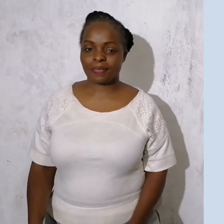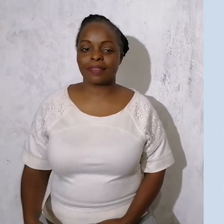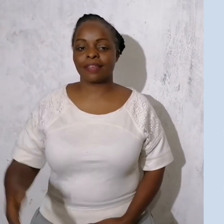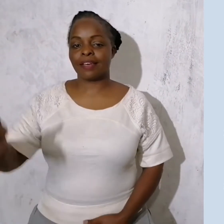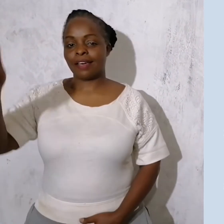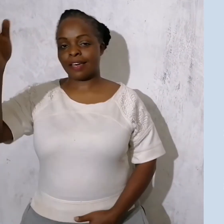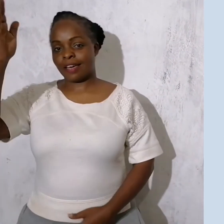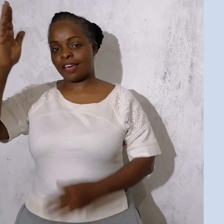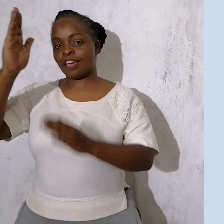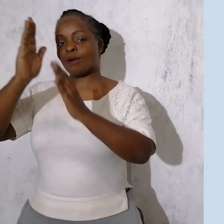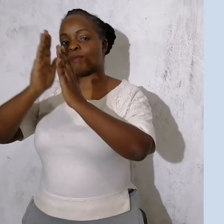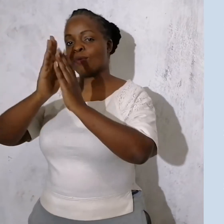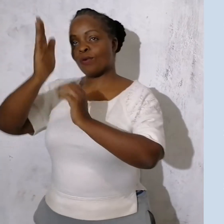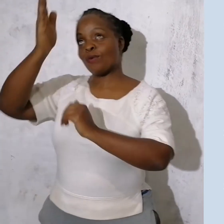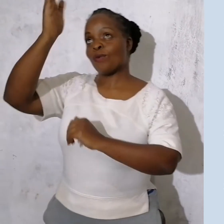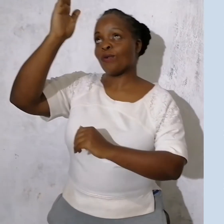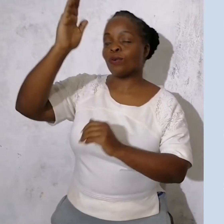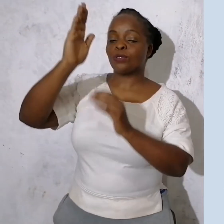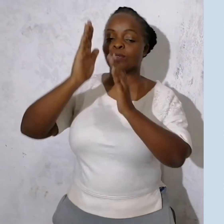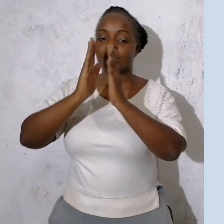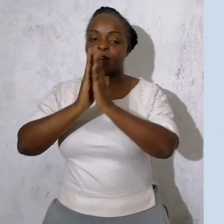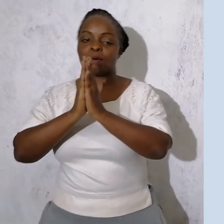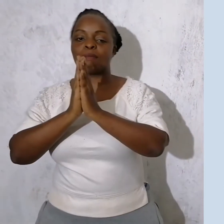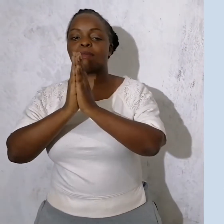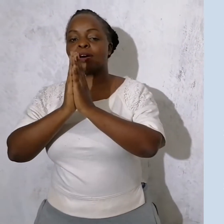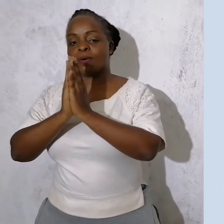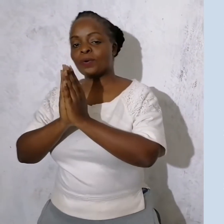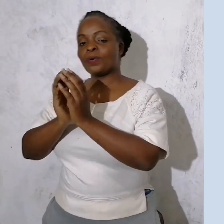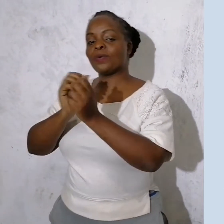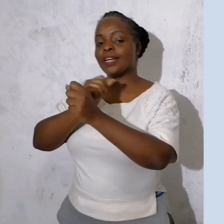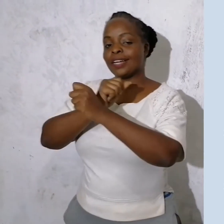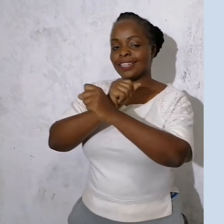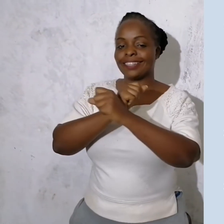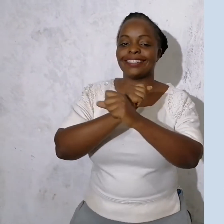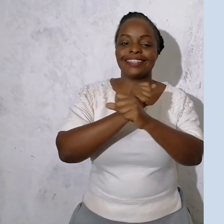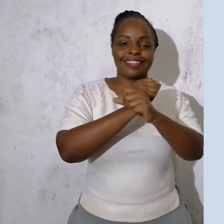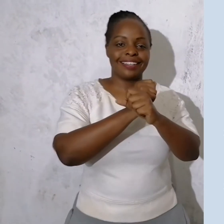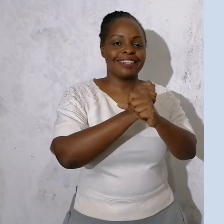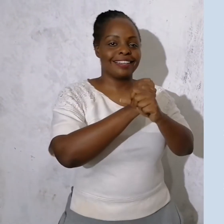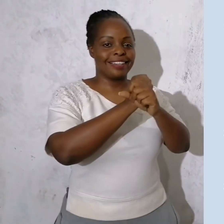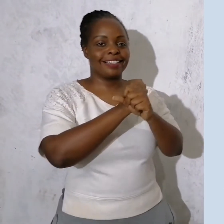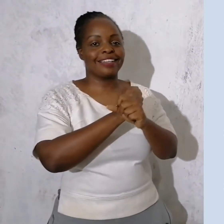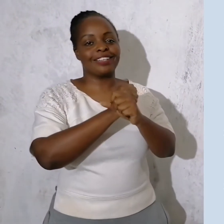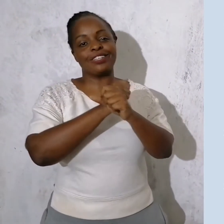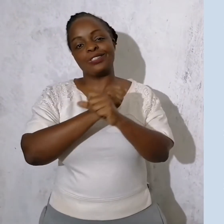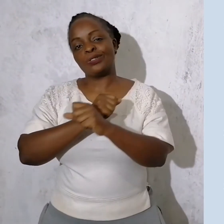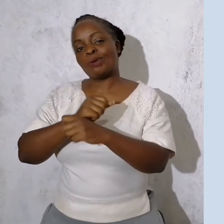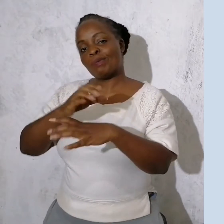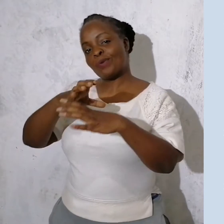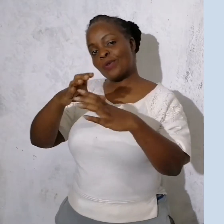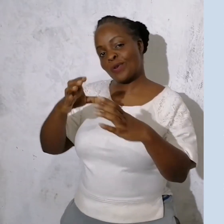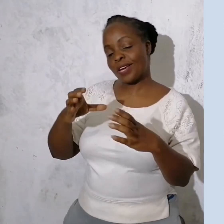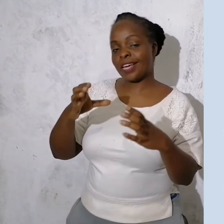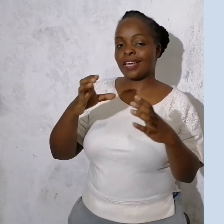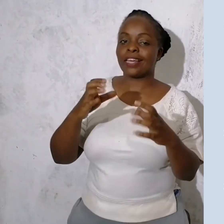E mungu tuwa umba ulinge, Jumuli